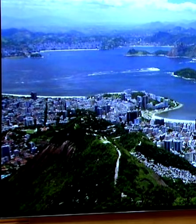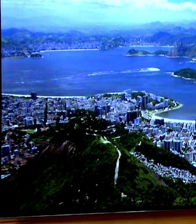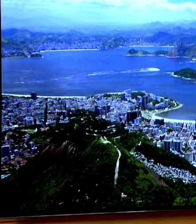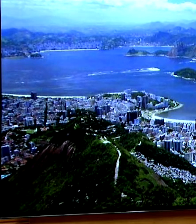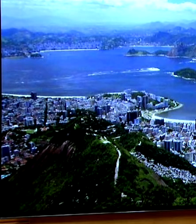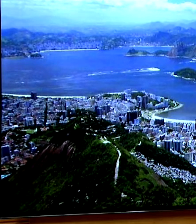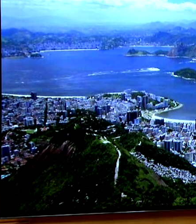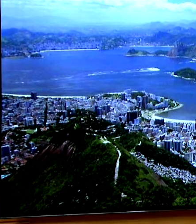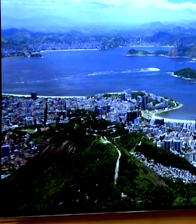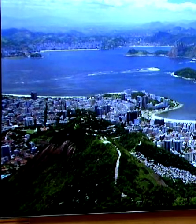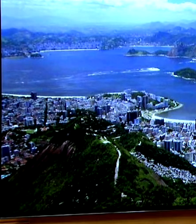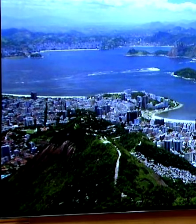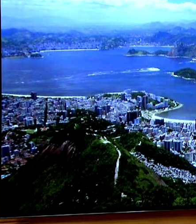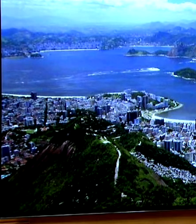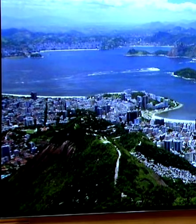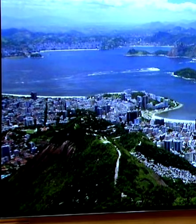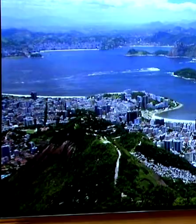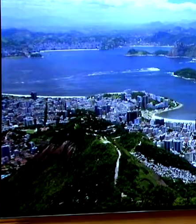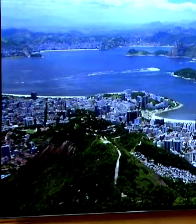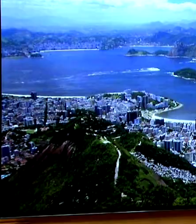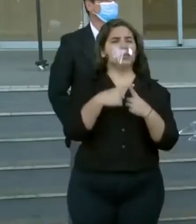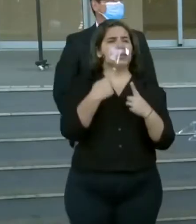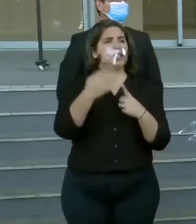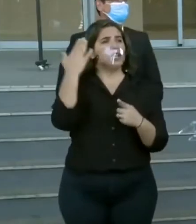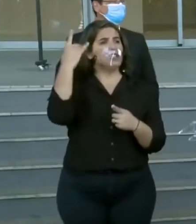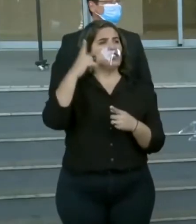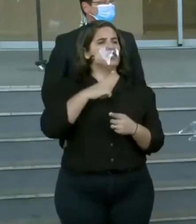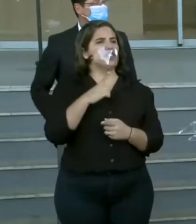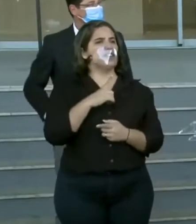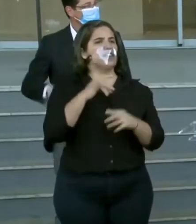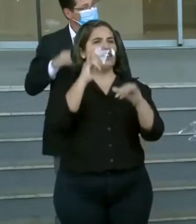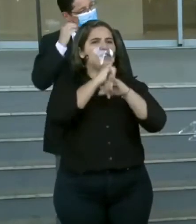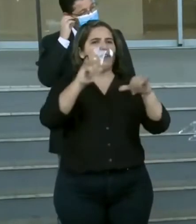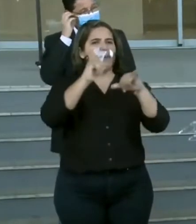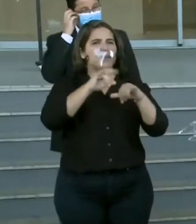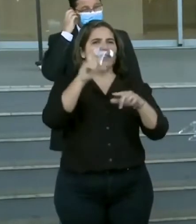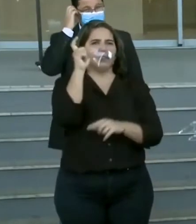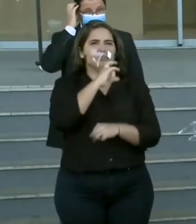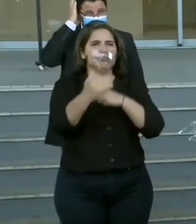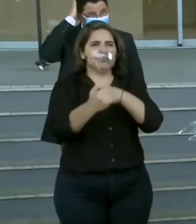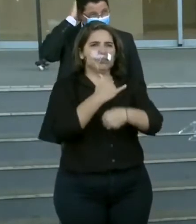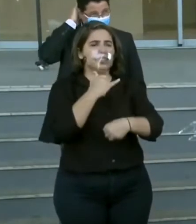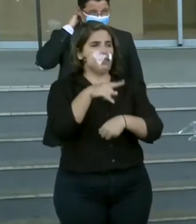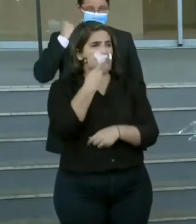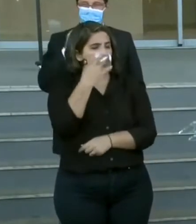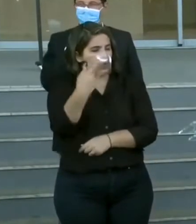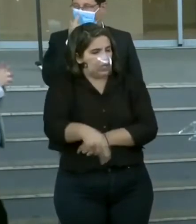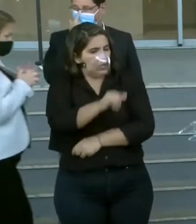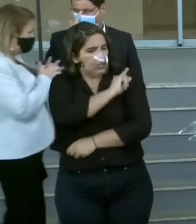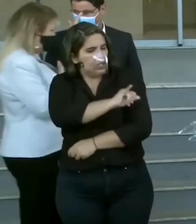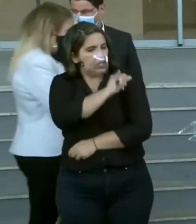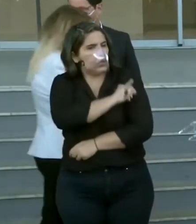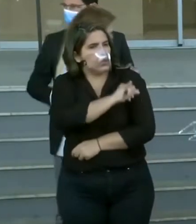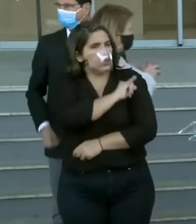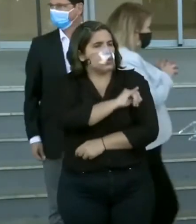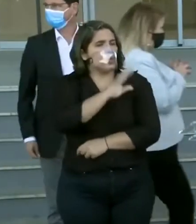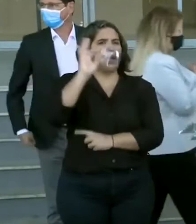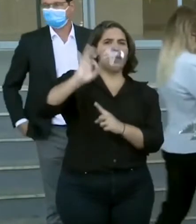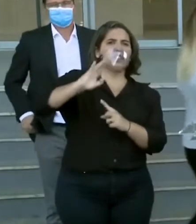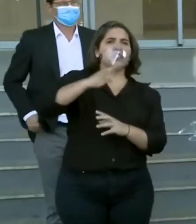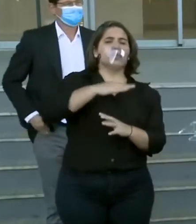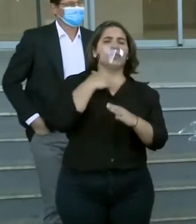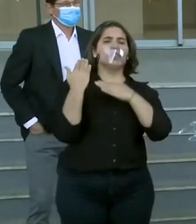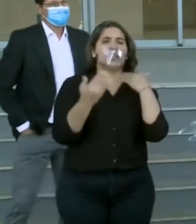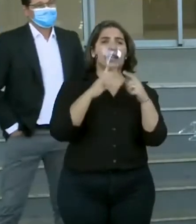poder abrir. A reportagem com Natália Trotti. O prefeito do Rio de Janeiro, Marcelo Crivella, anunciou que nesta segunda